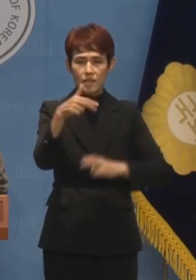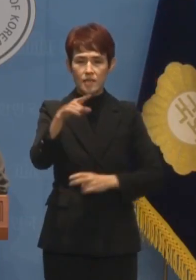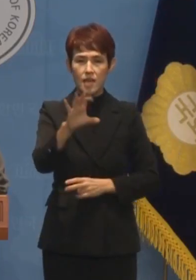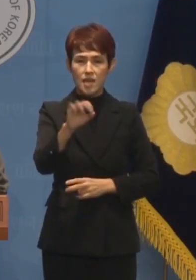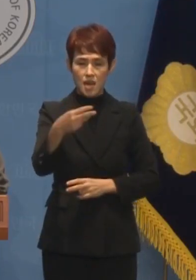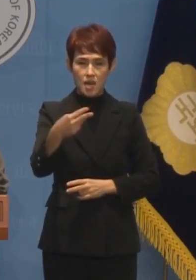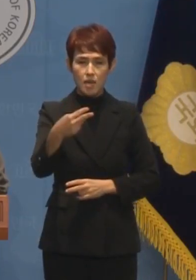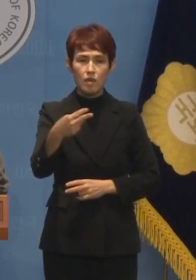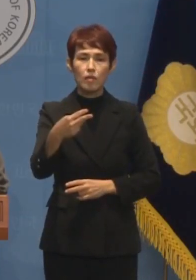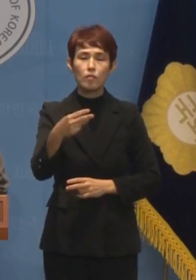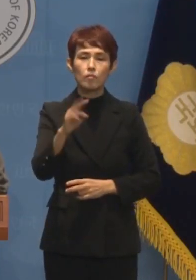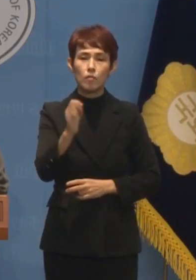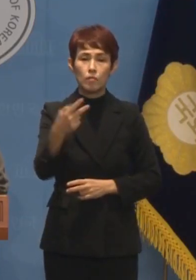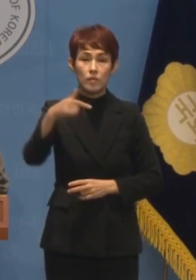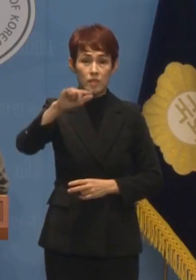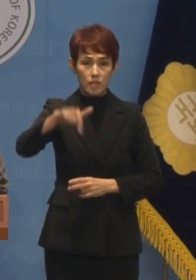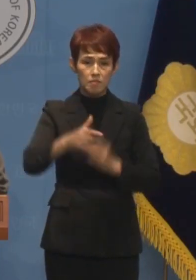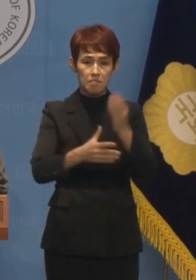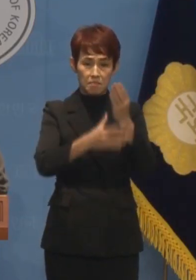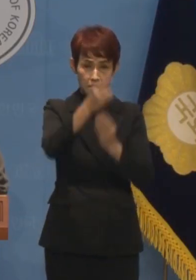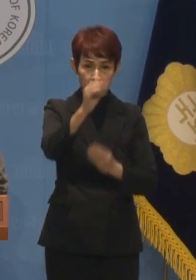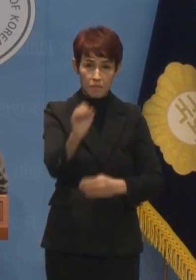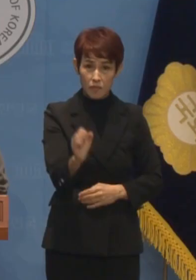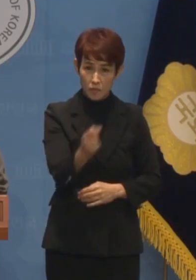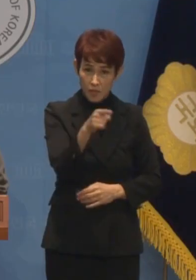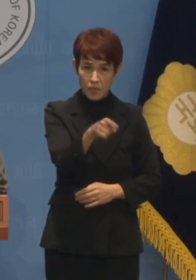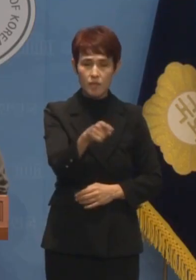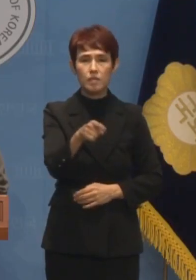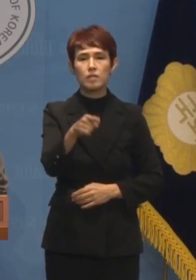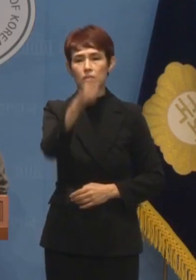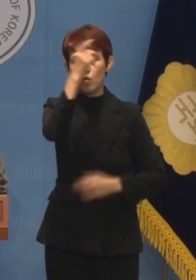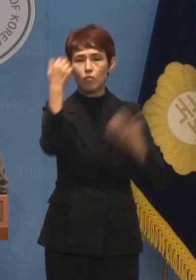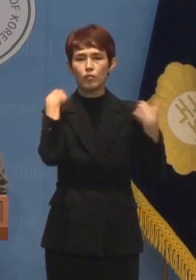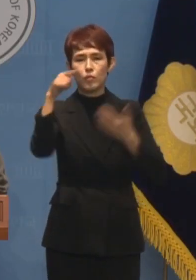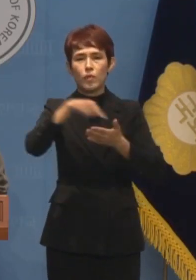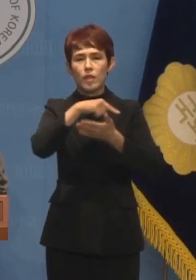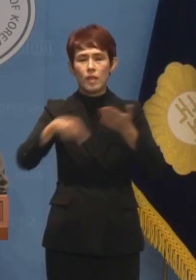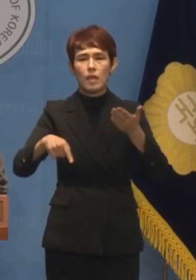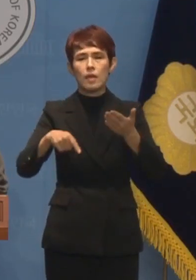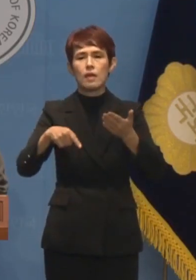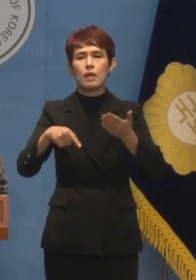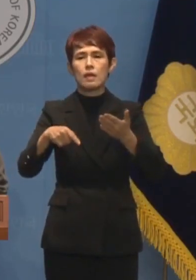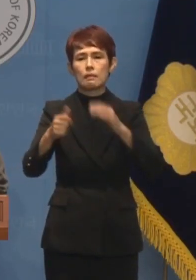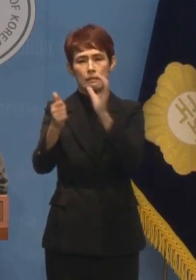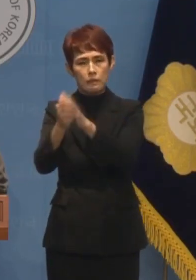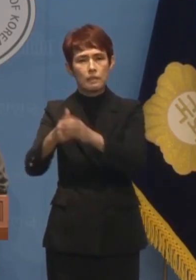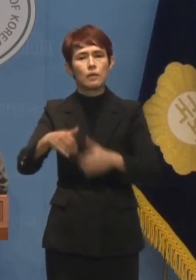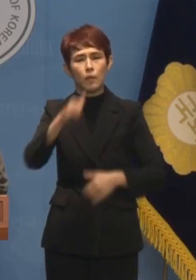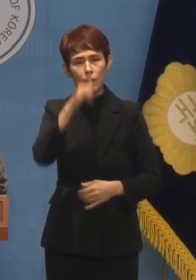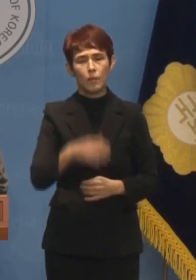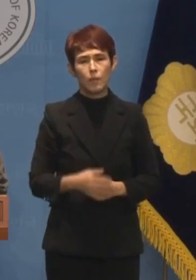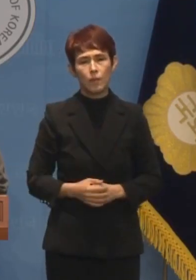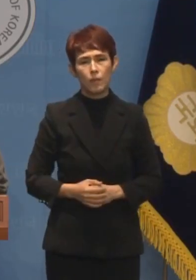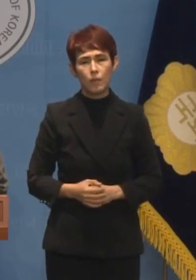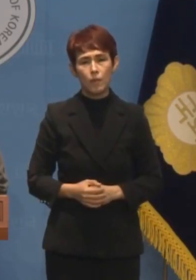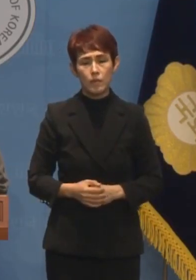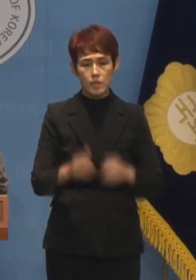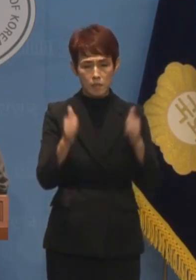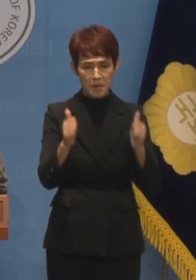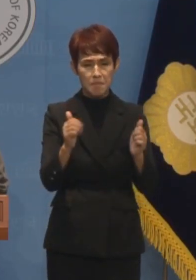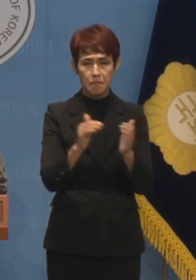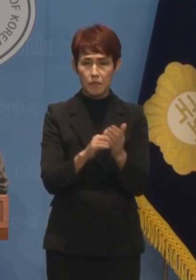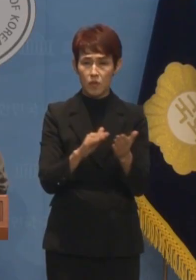부당합병 여파로 정부가 떠안게 된 손해배상금입니다. 이 재판 이후